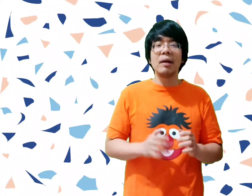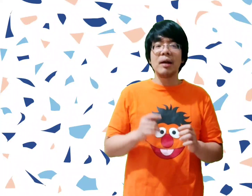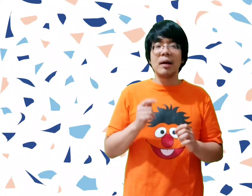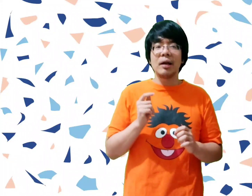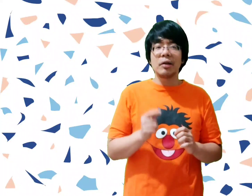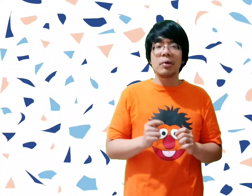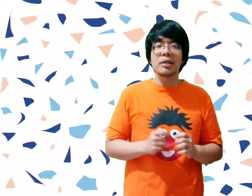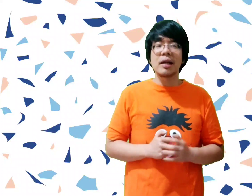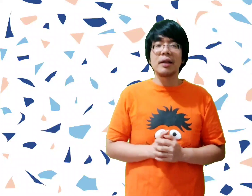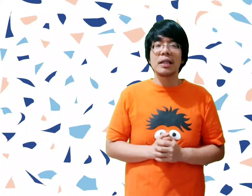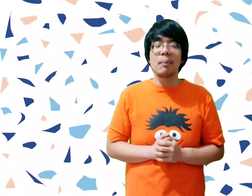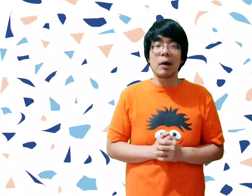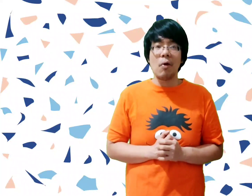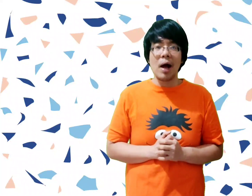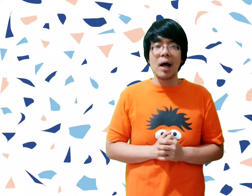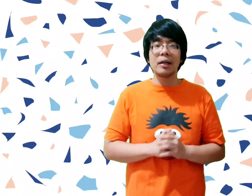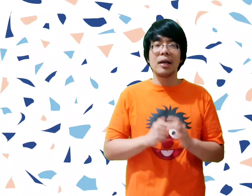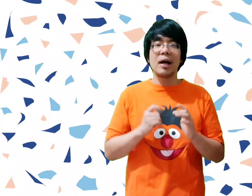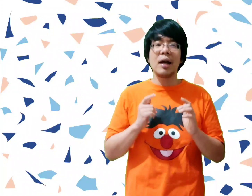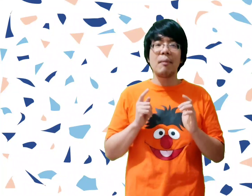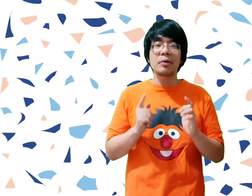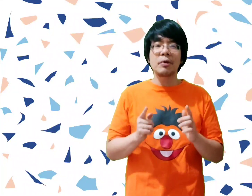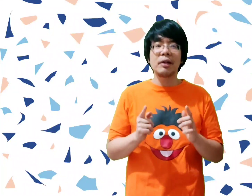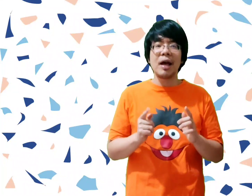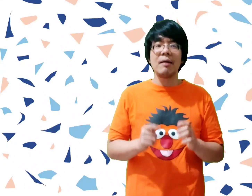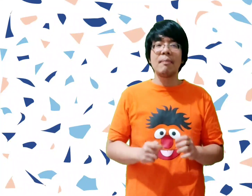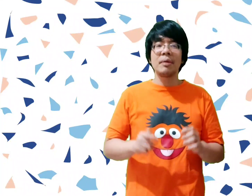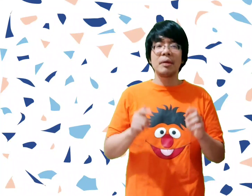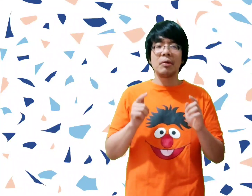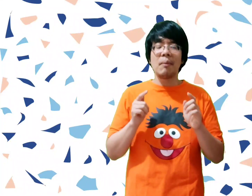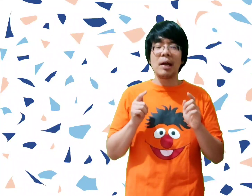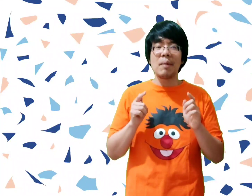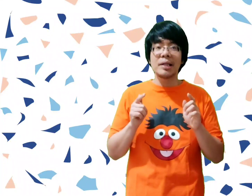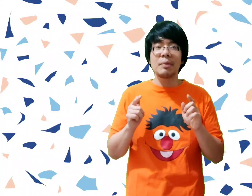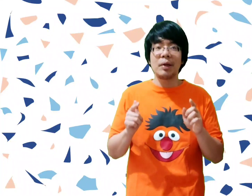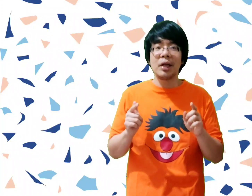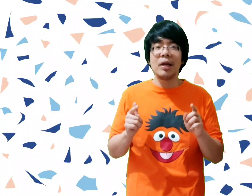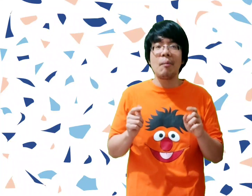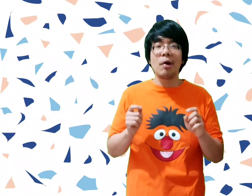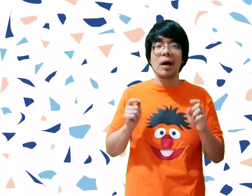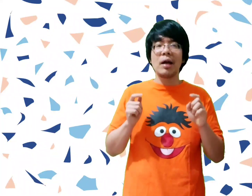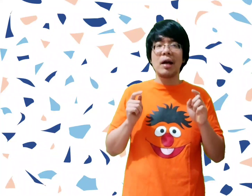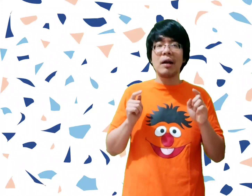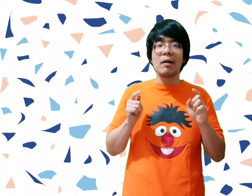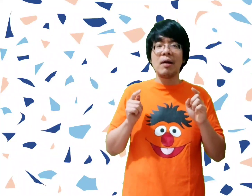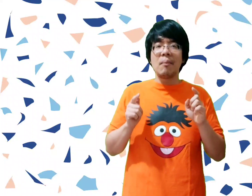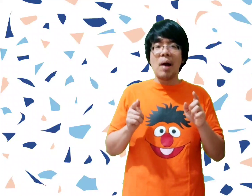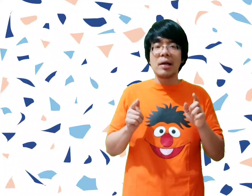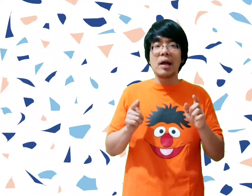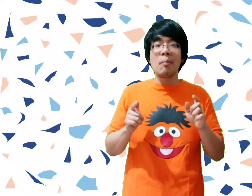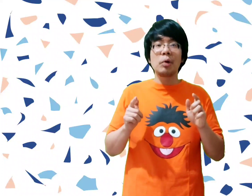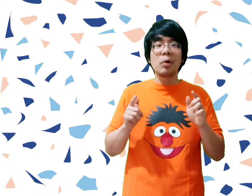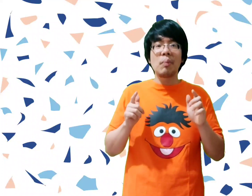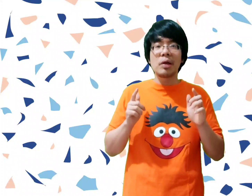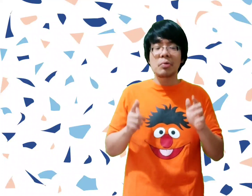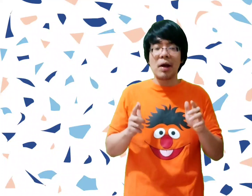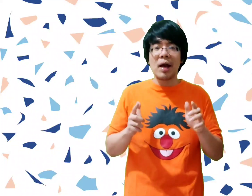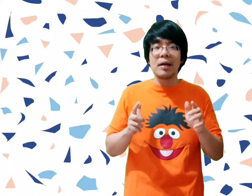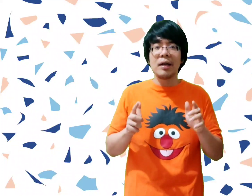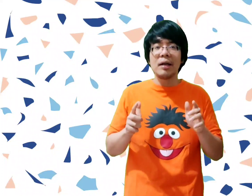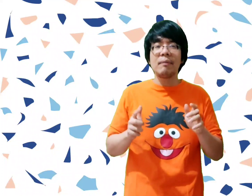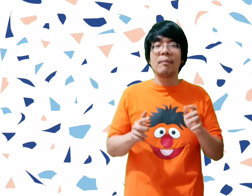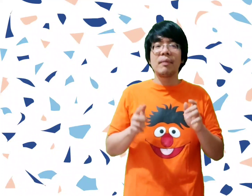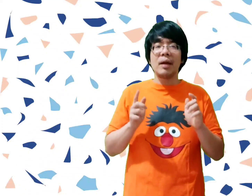imanin, dan kita juga senantiasa berdoa ketika ada dalam kesulitan, terutama di masa seperti ini ya. Mungkin adik-adik banyak yang butuh